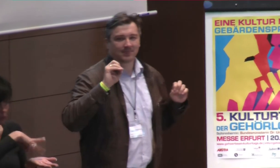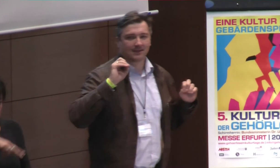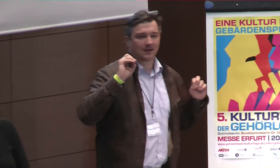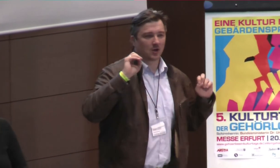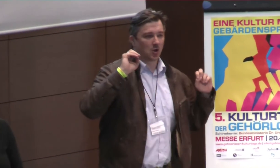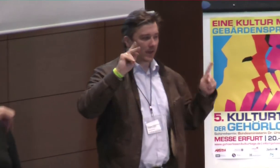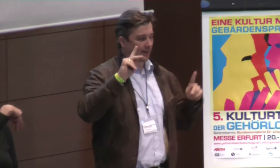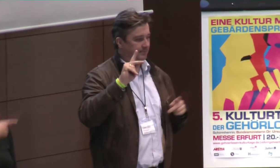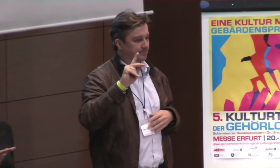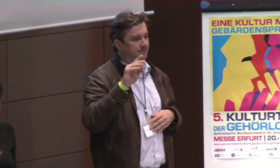Herzlichen Dank, wunderbar.